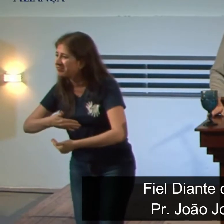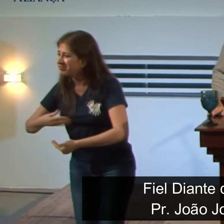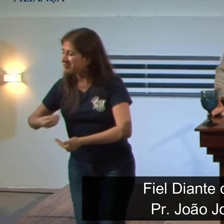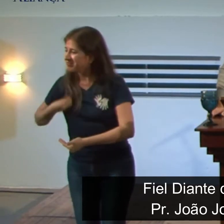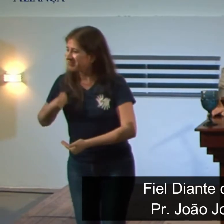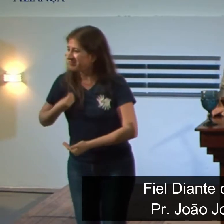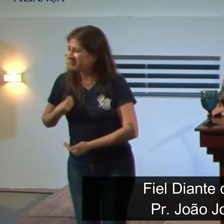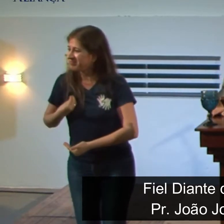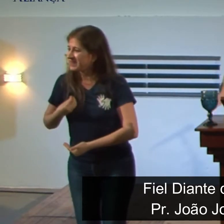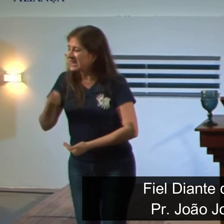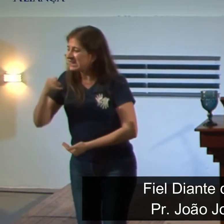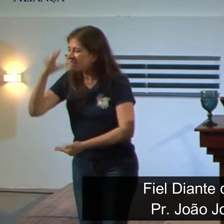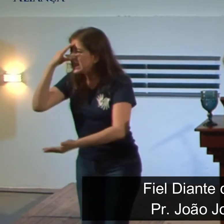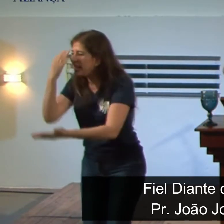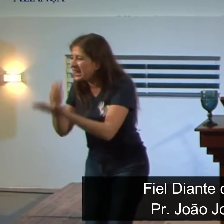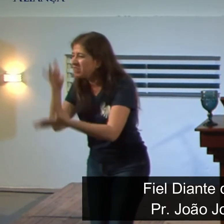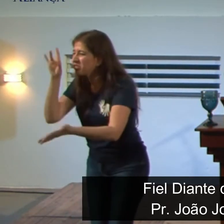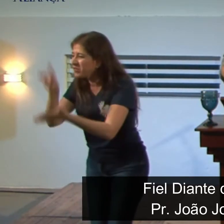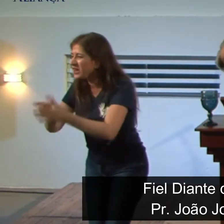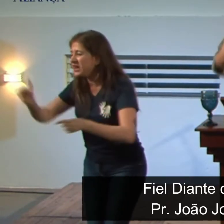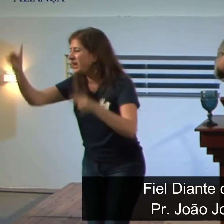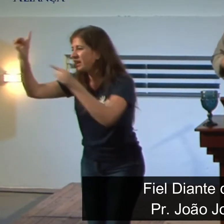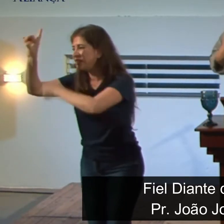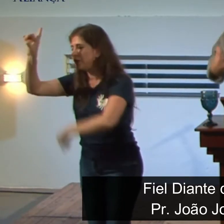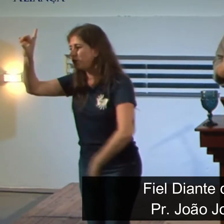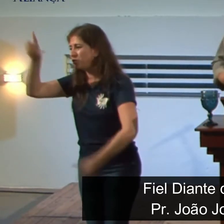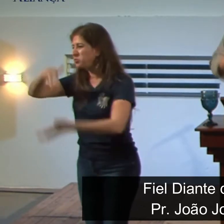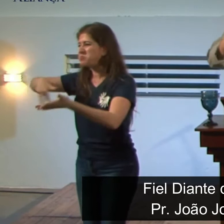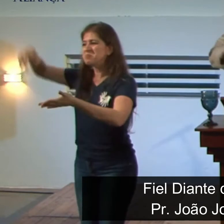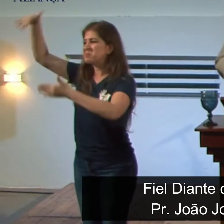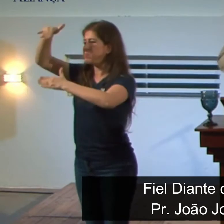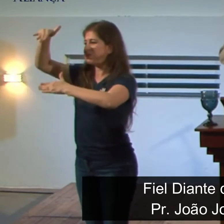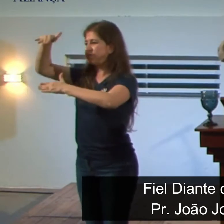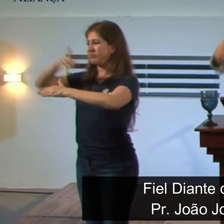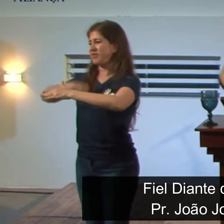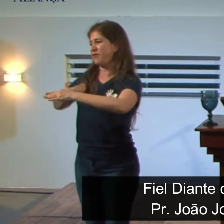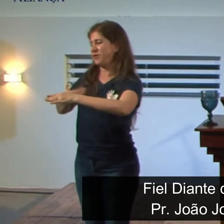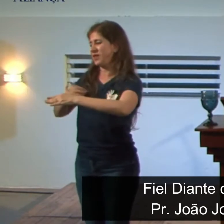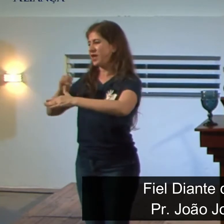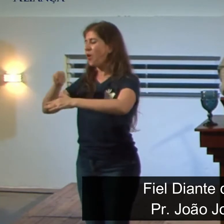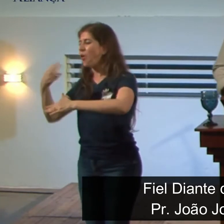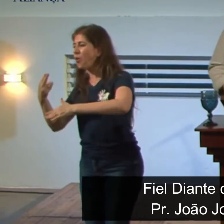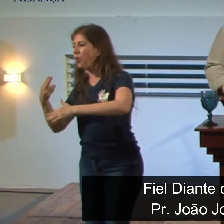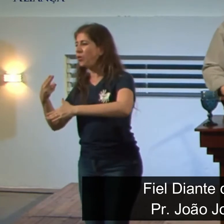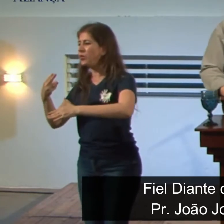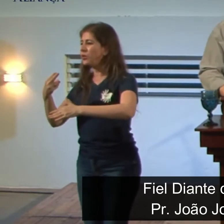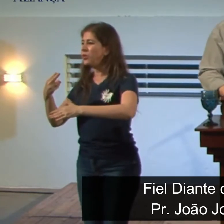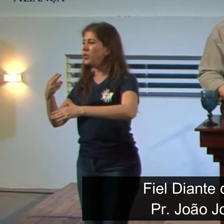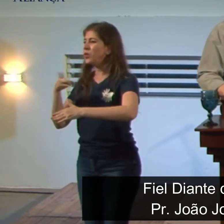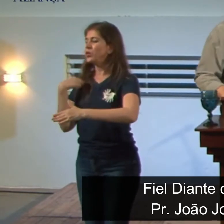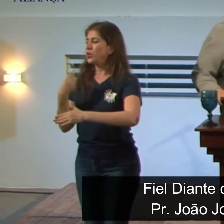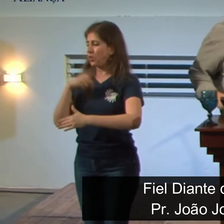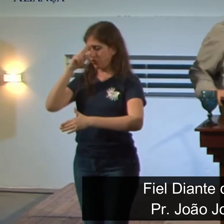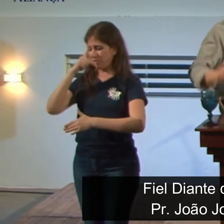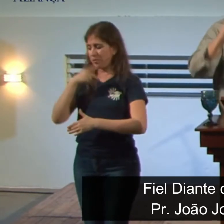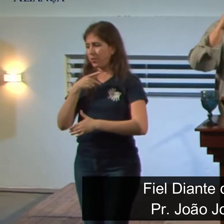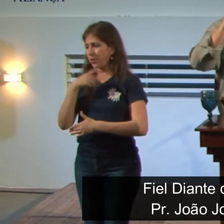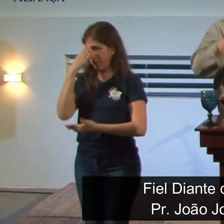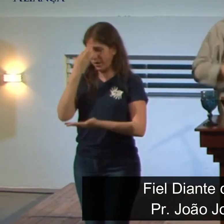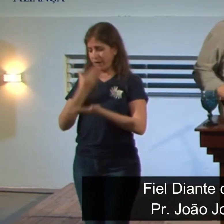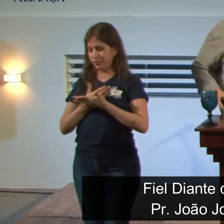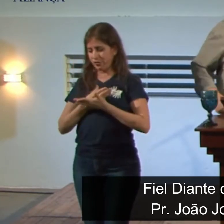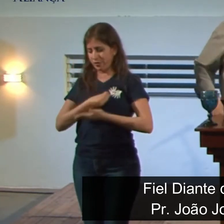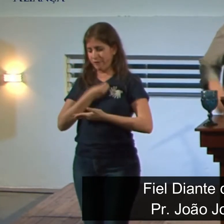um Deus soberano. Se Deus realmente na nossa convicção ele é soberano e ele está sobre todas as coisas.